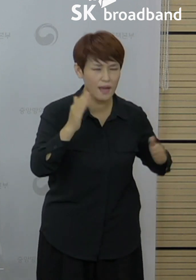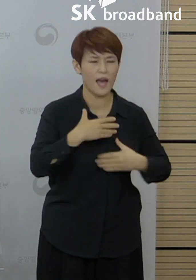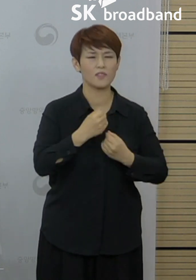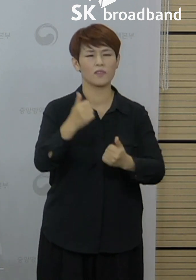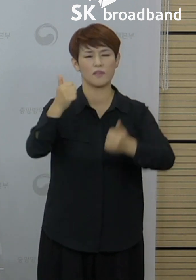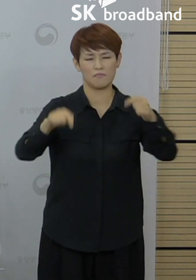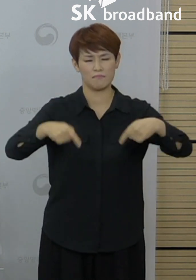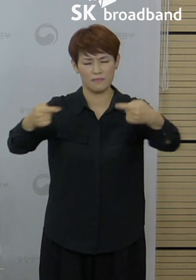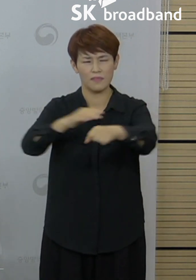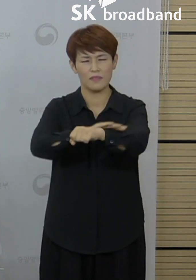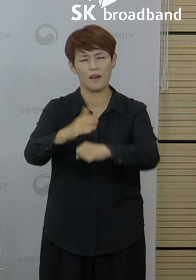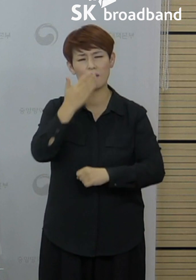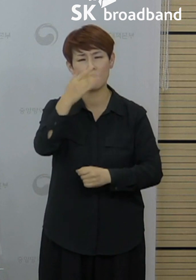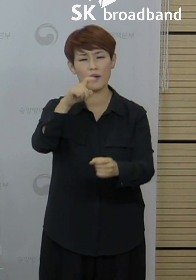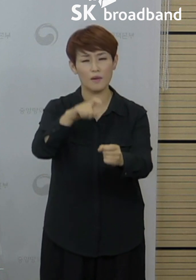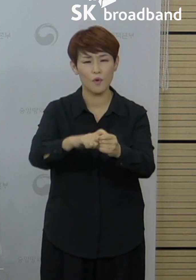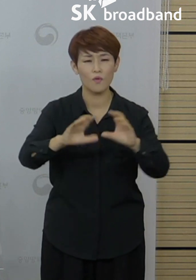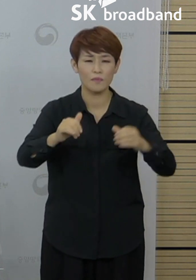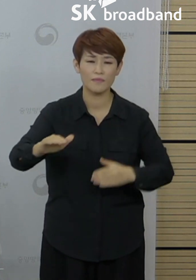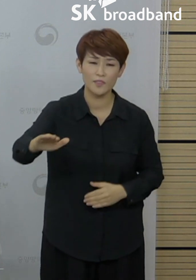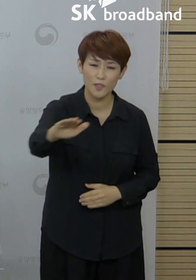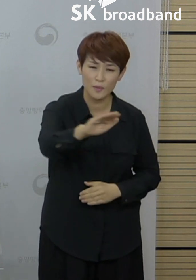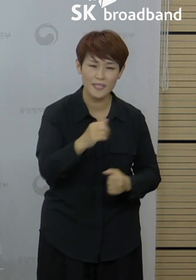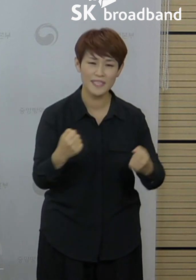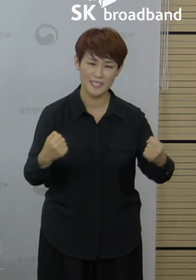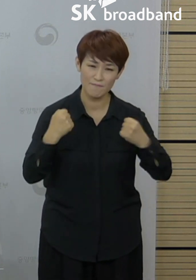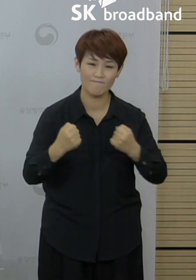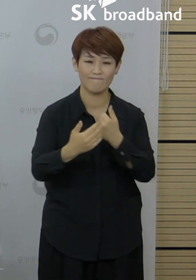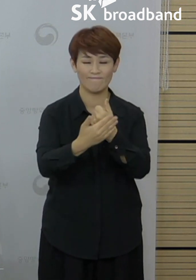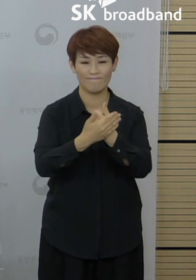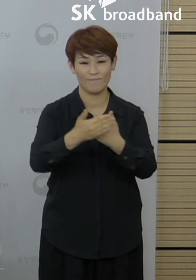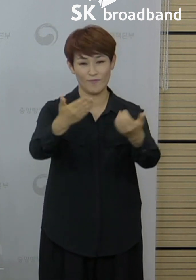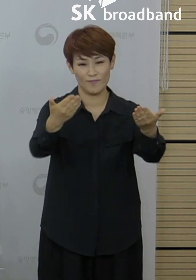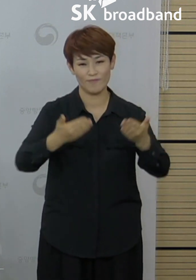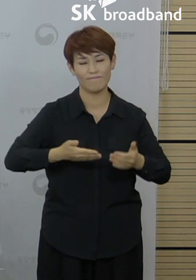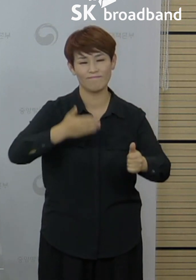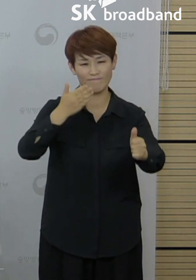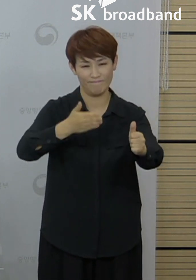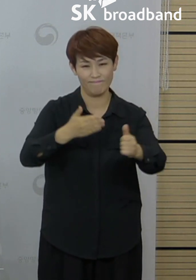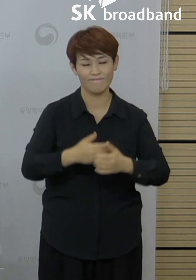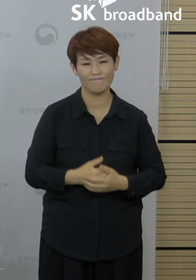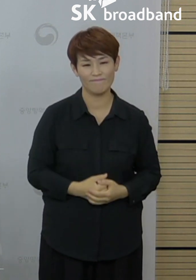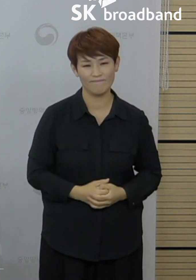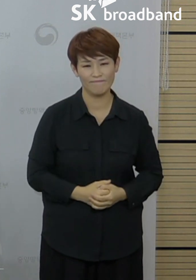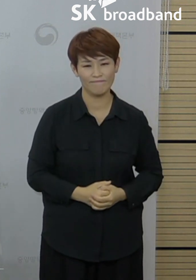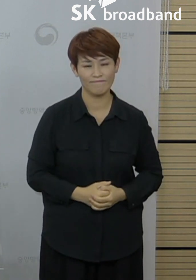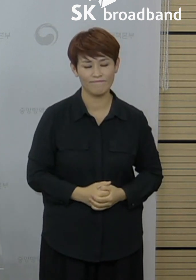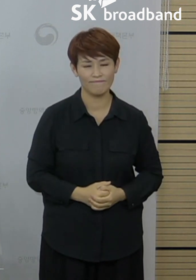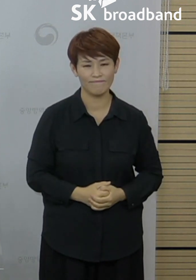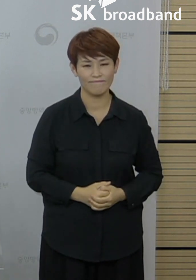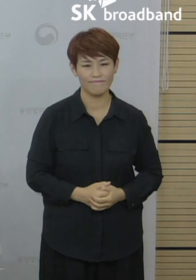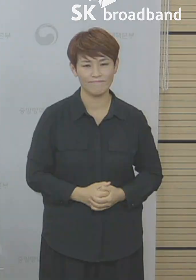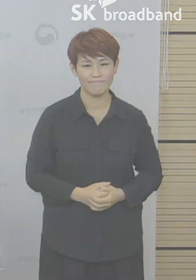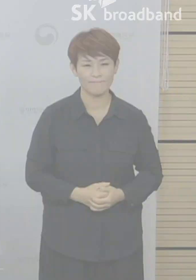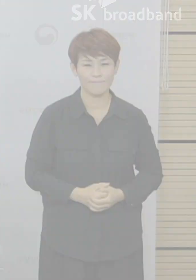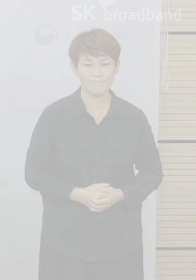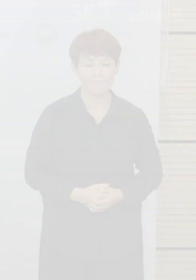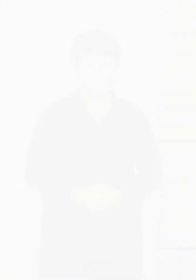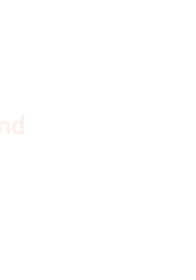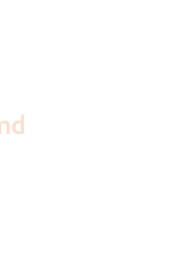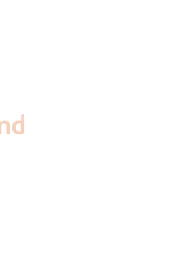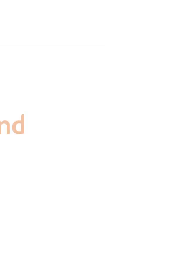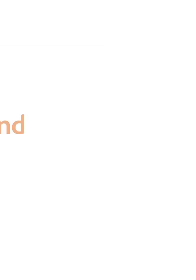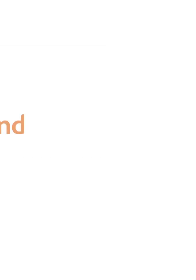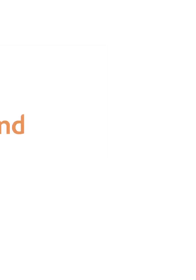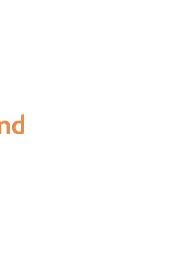있도록 국민 여러분들께서 힘을 모아주실 것을 거듭 부탁드리겠습니다. 감사합니다. 감사합니다. 감사합니다.